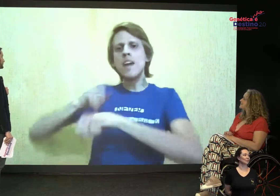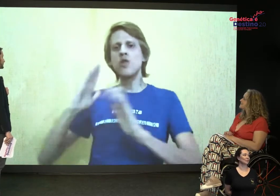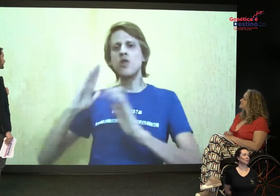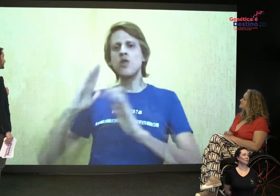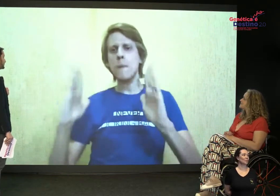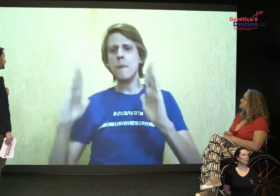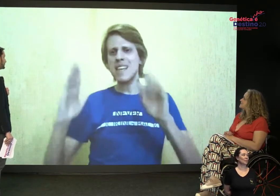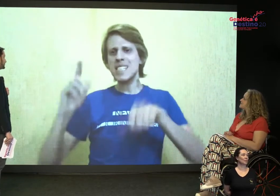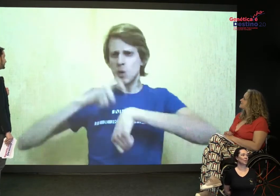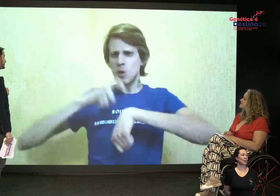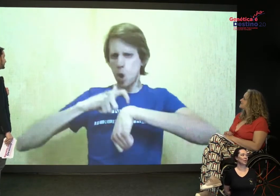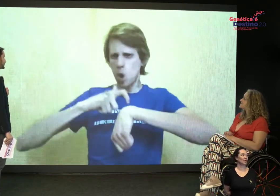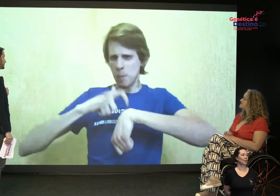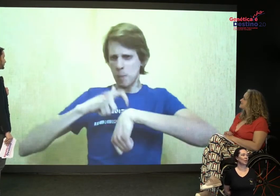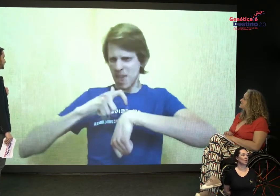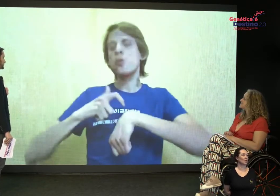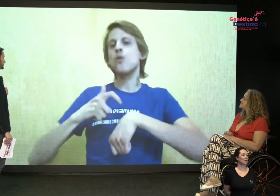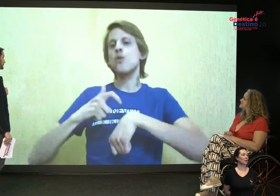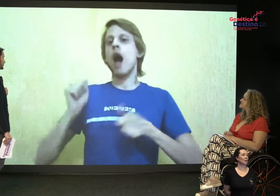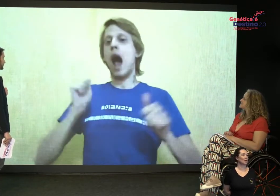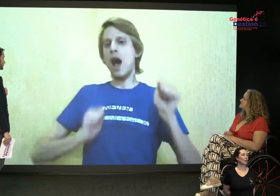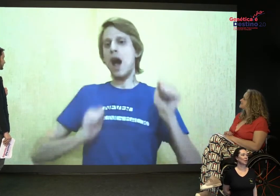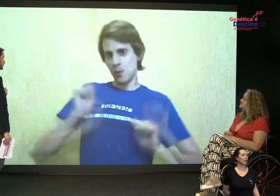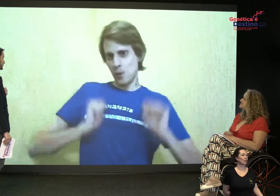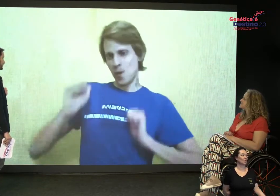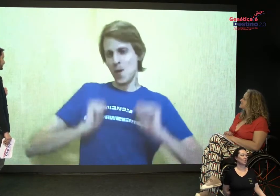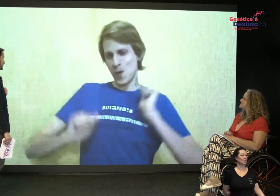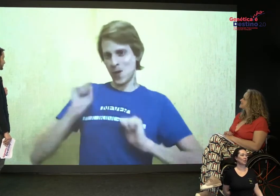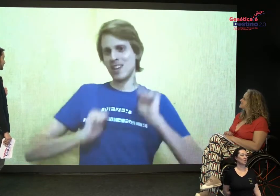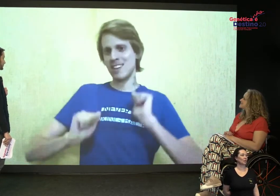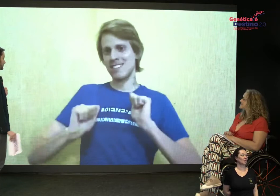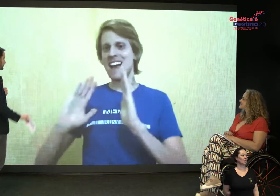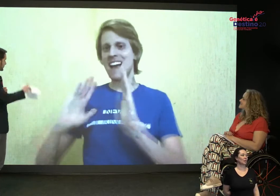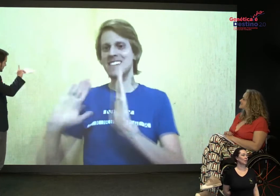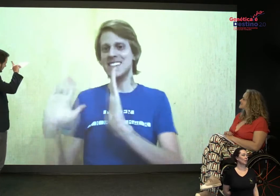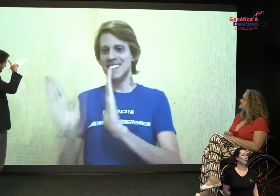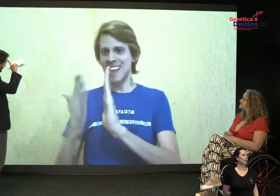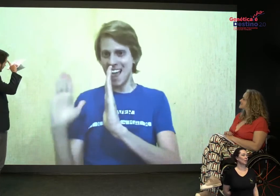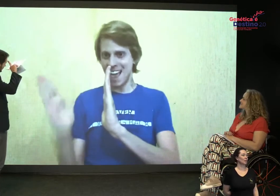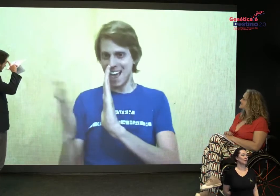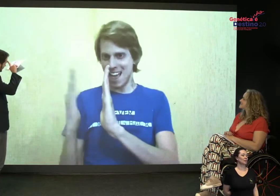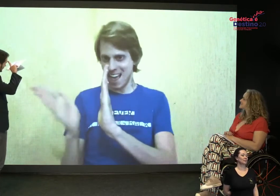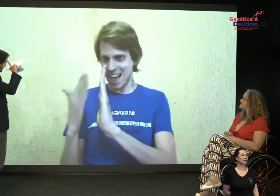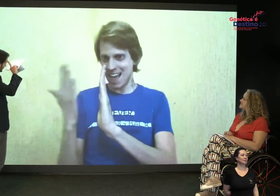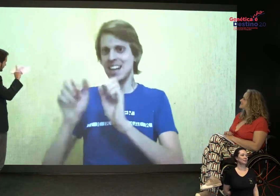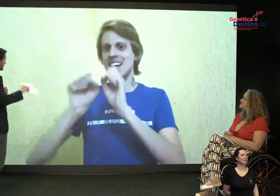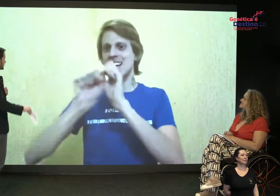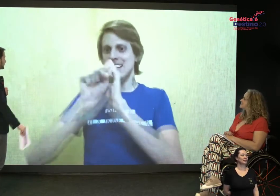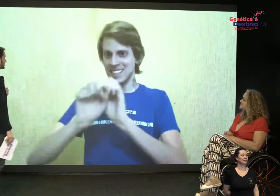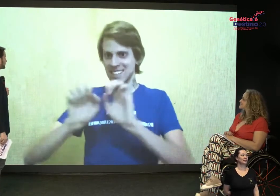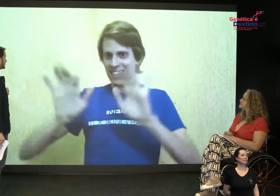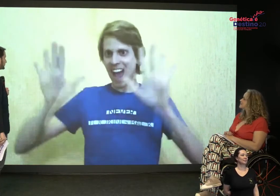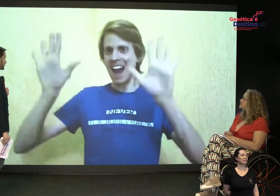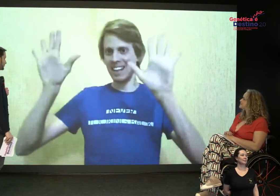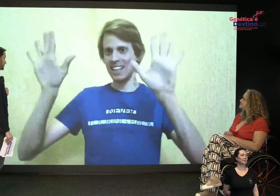E depois, num momento, eu fui estudar para ser ator.